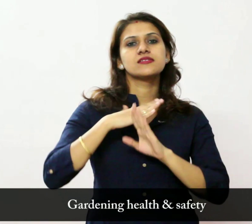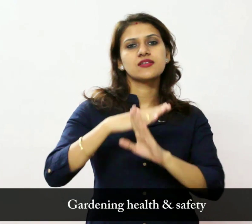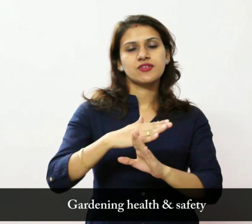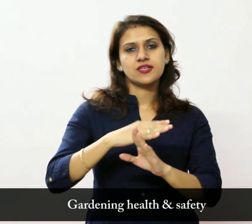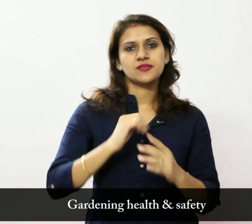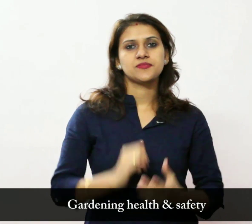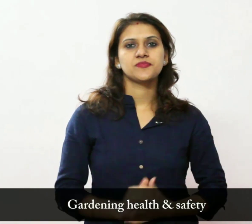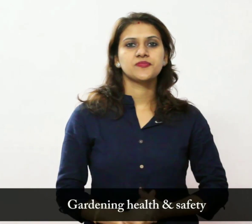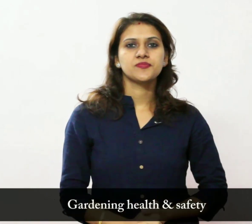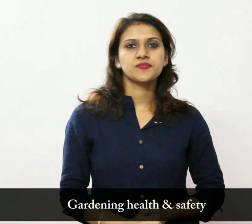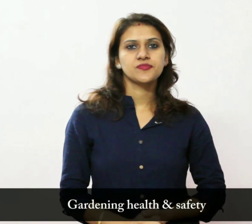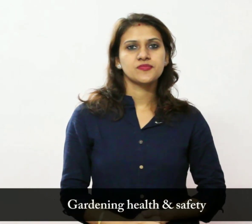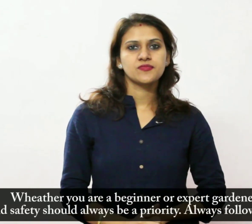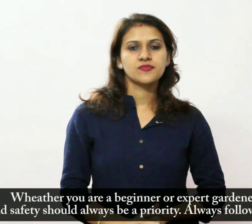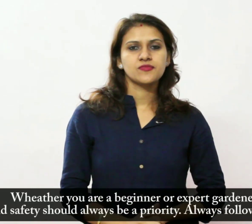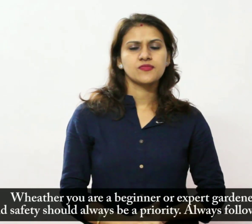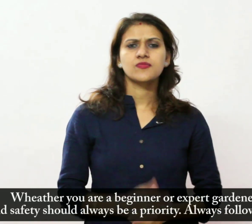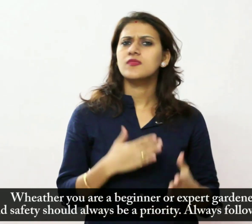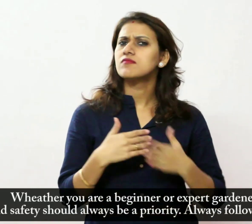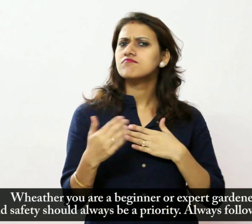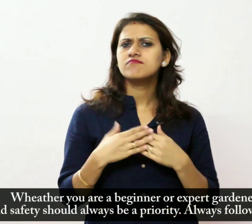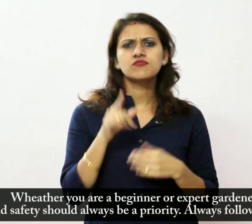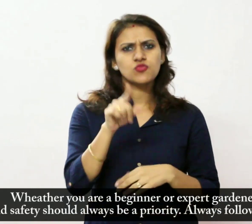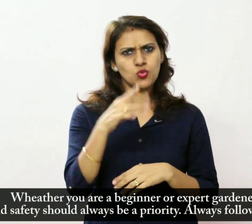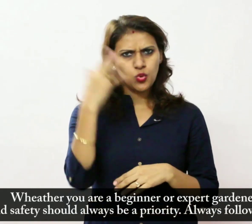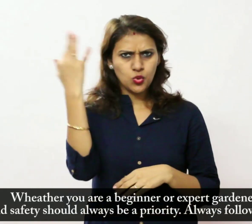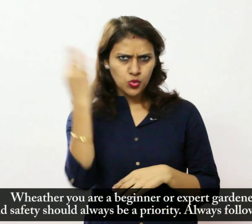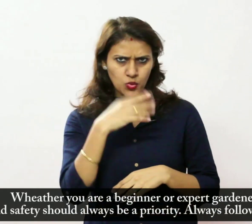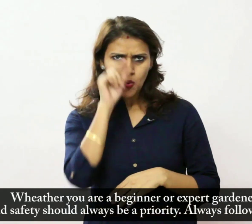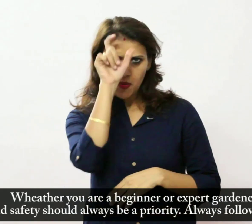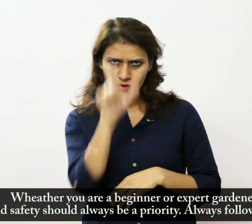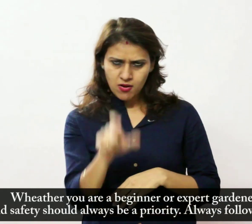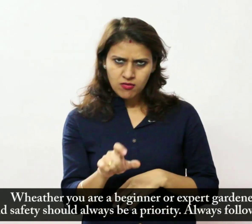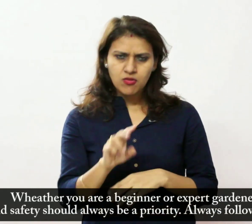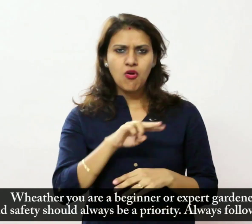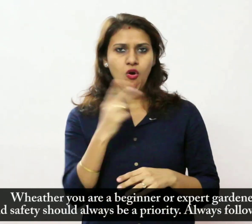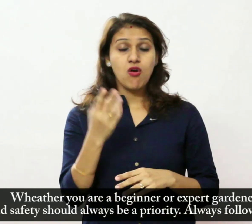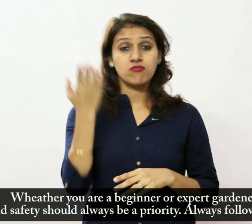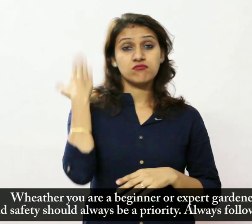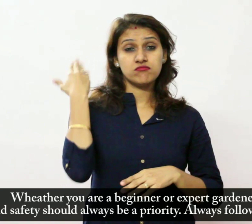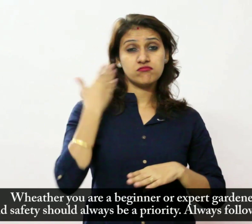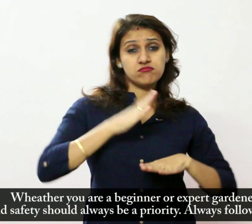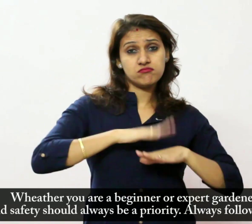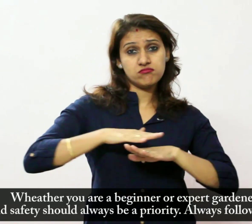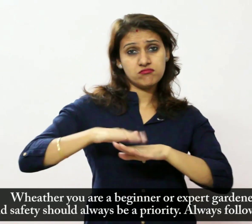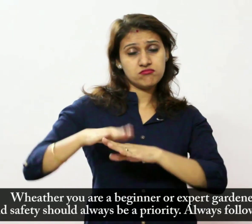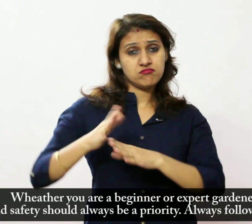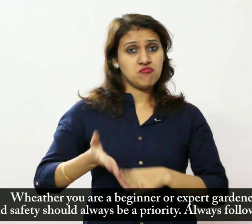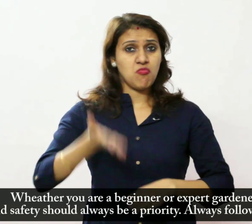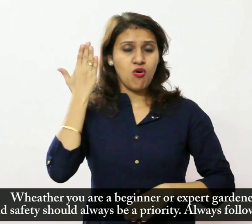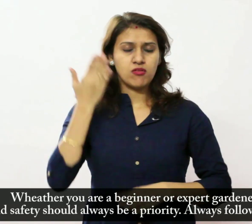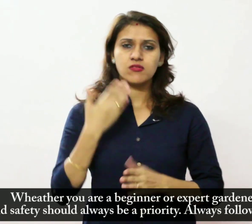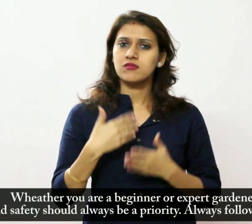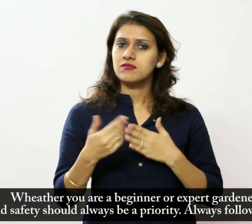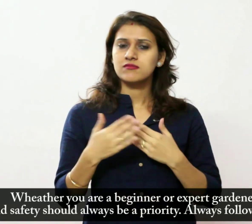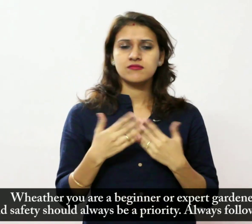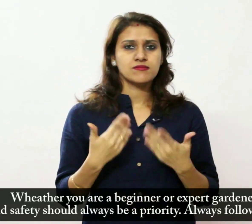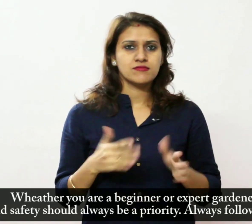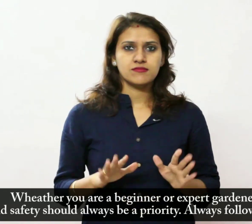बागवानी स्वास्त और सुरक्षा चाहे आप शुरुवाती या विशेशग्य माली हो स्वास्त और सुरक्षा